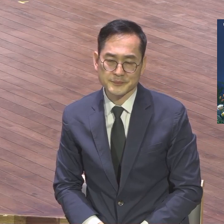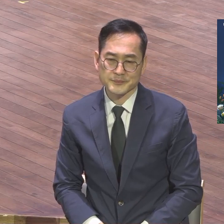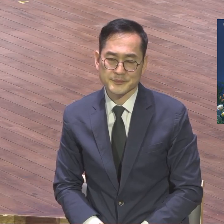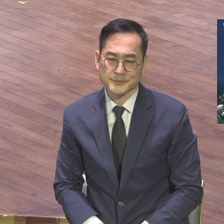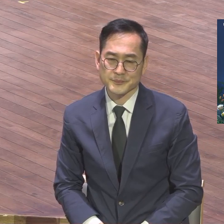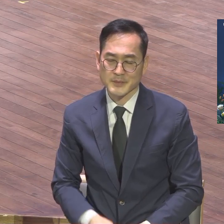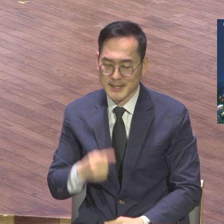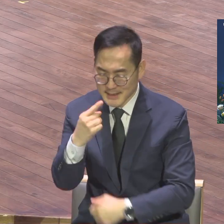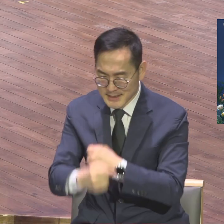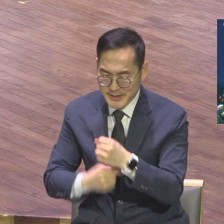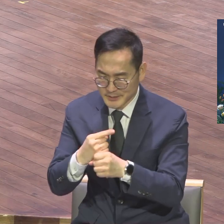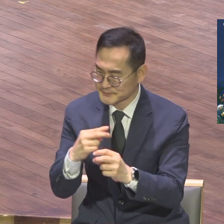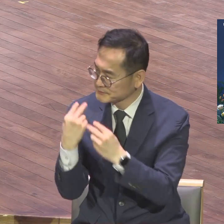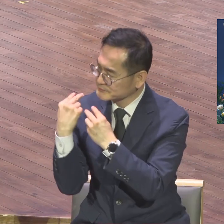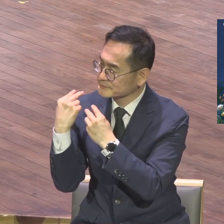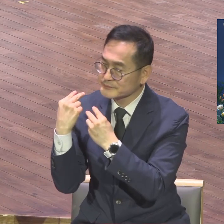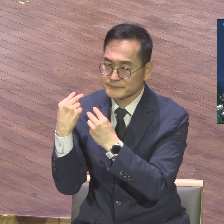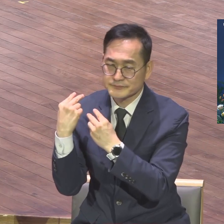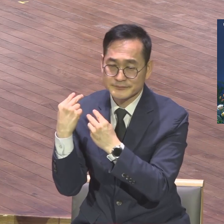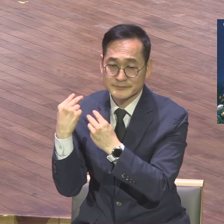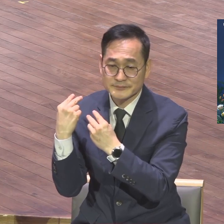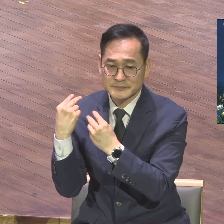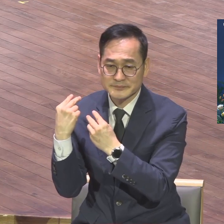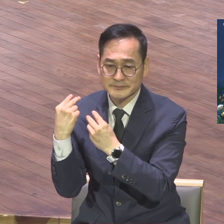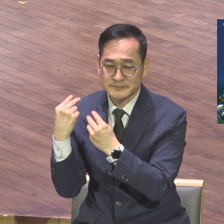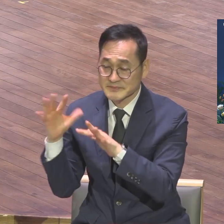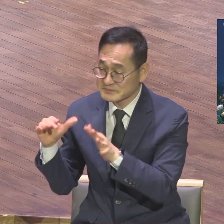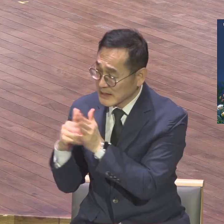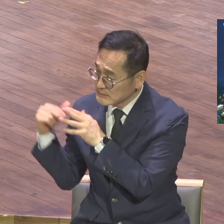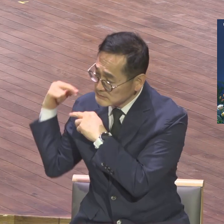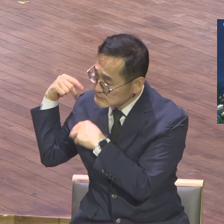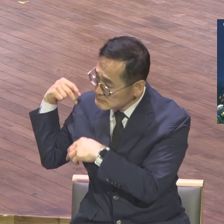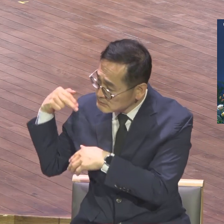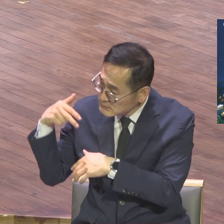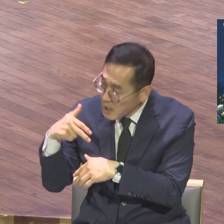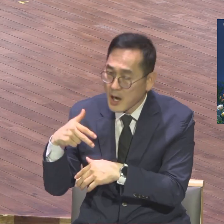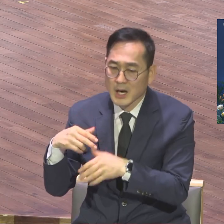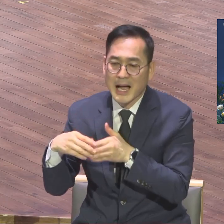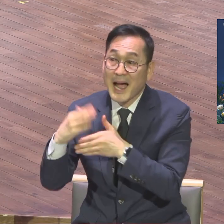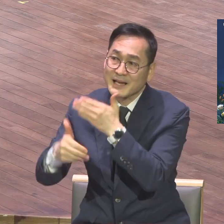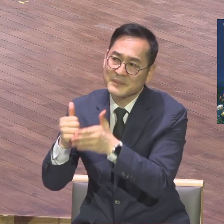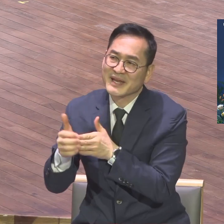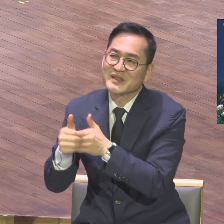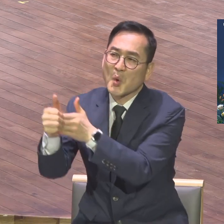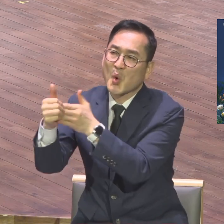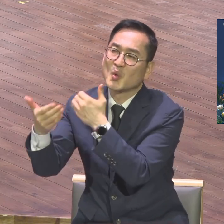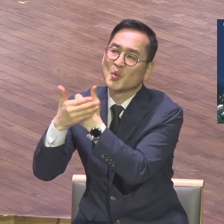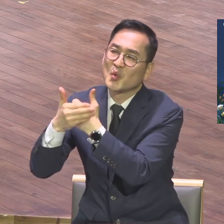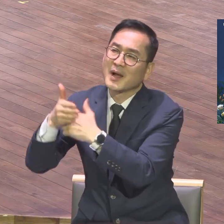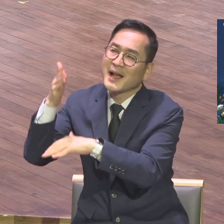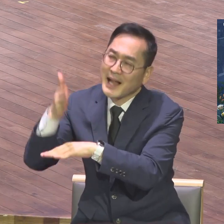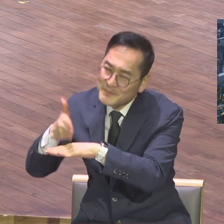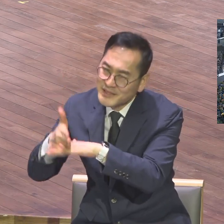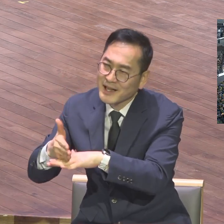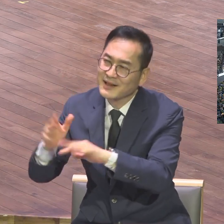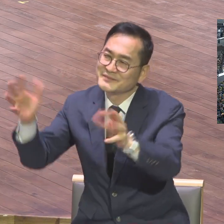한동안 우리 한 해 동안 우리의 발걸음을 사실적으로 인도해 주신 하나님께 감사와 박수 영광을 위해서 하나님께